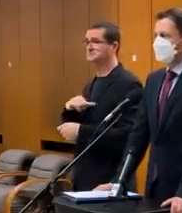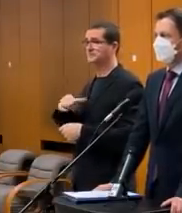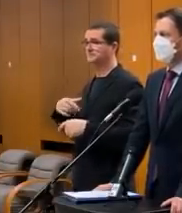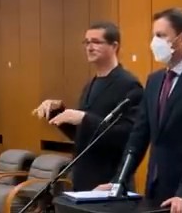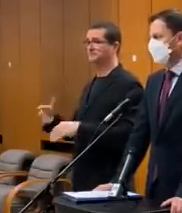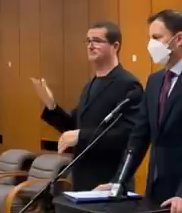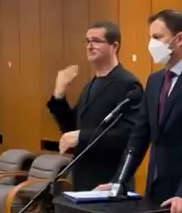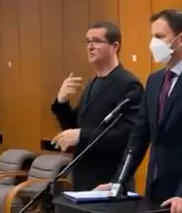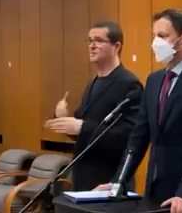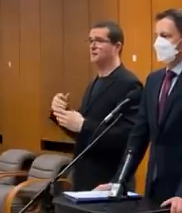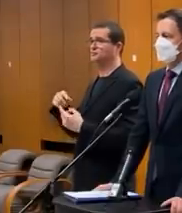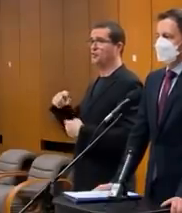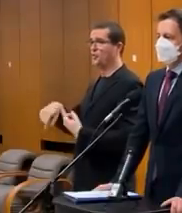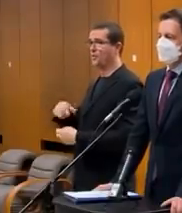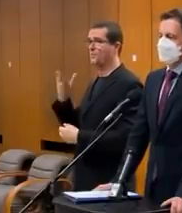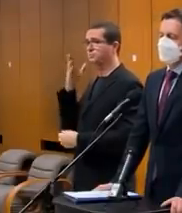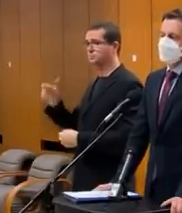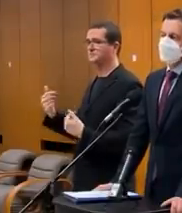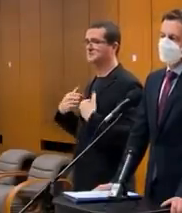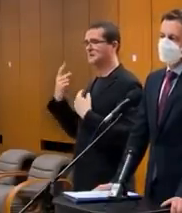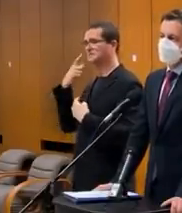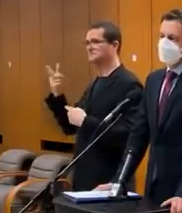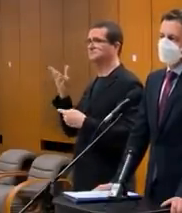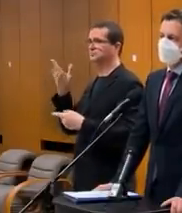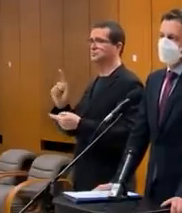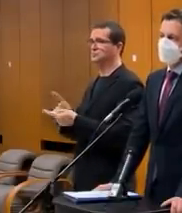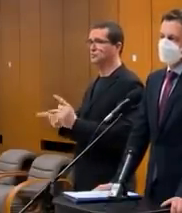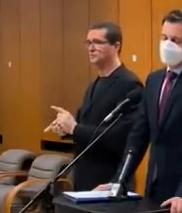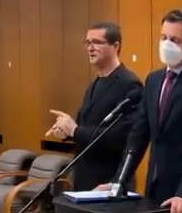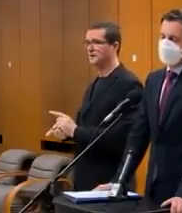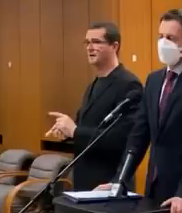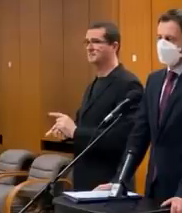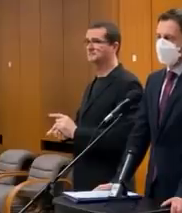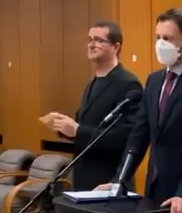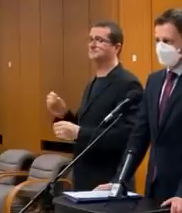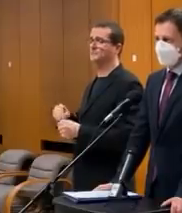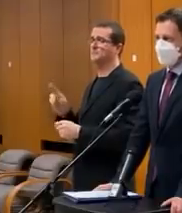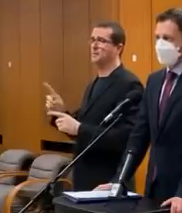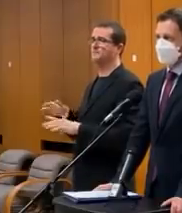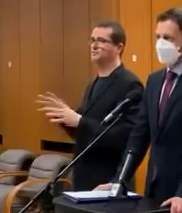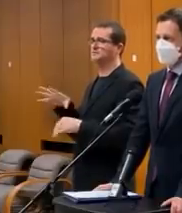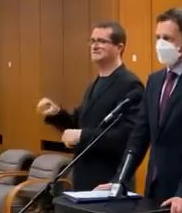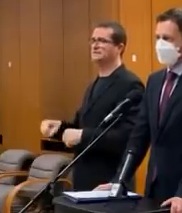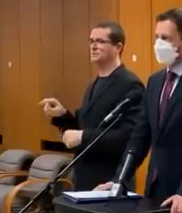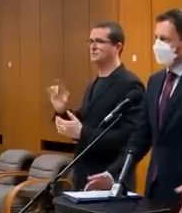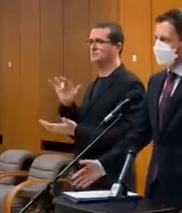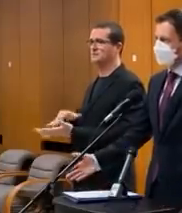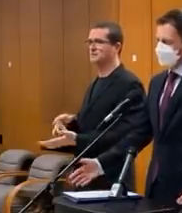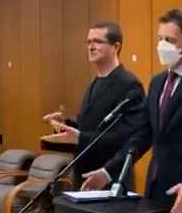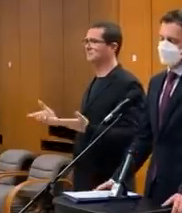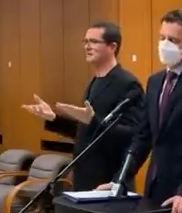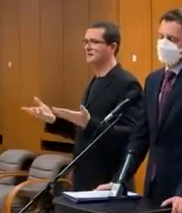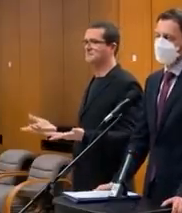účastný. Bude ďalšie kolo. Ja si myslím, že smerujeme k dohode a tým pádom by sme mali všetko stiať v rámci týchto termínov.